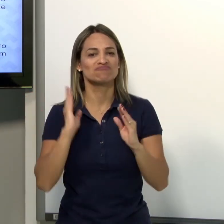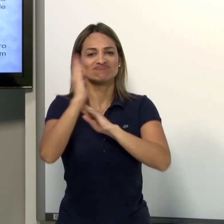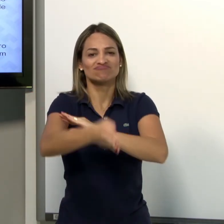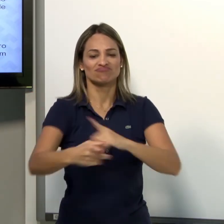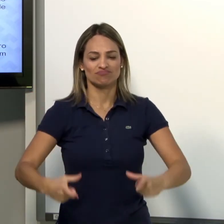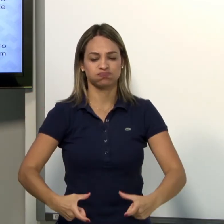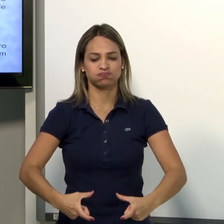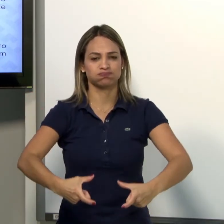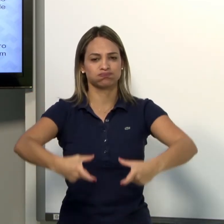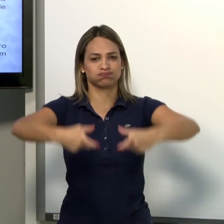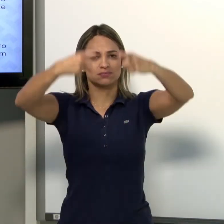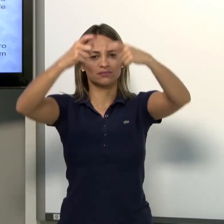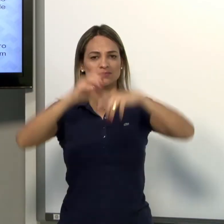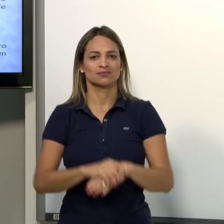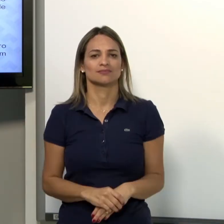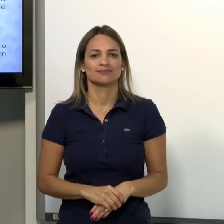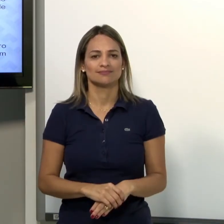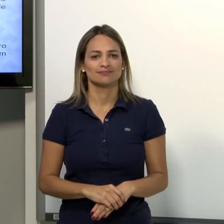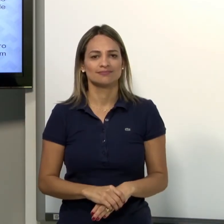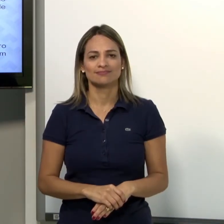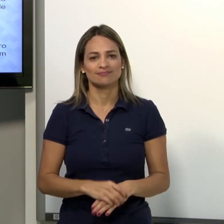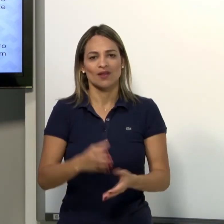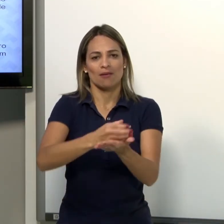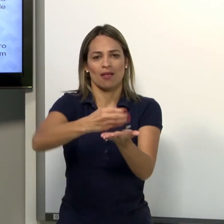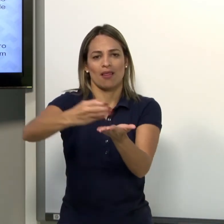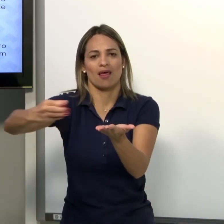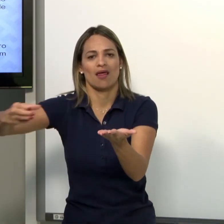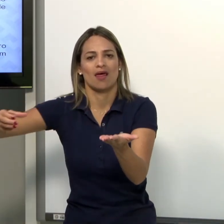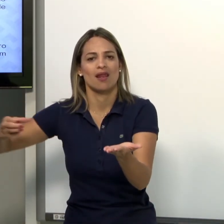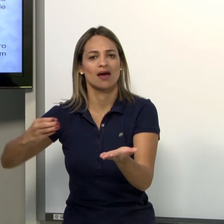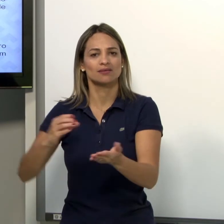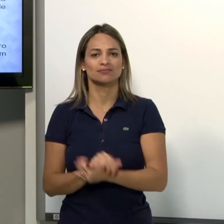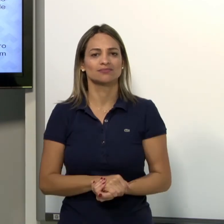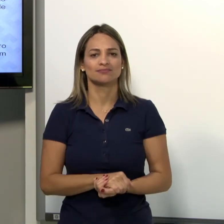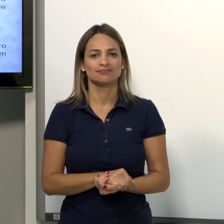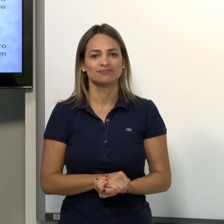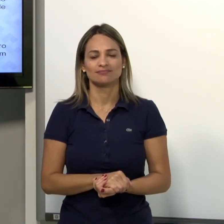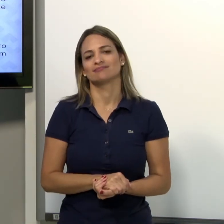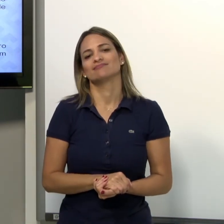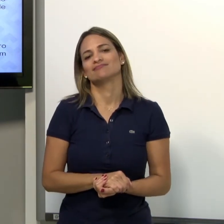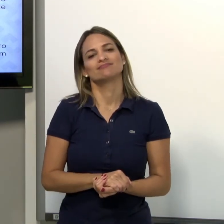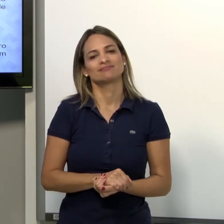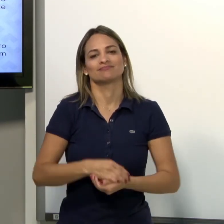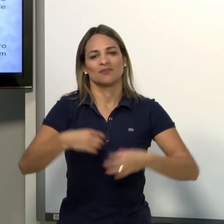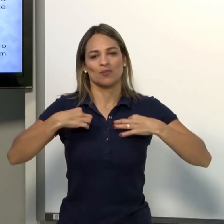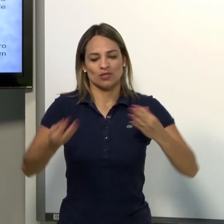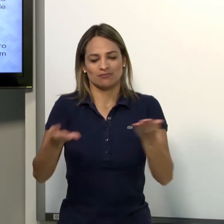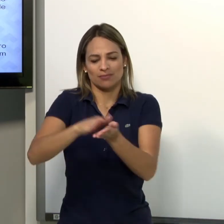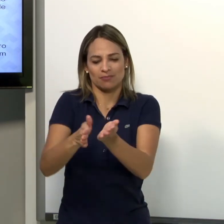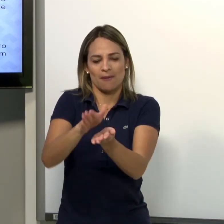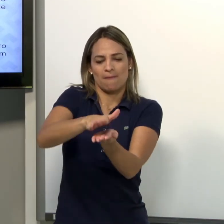Usa-se o classificador em vários pratos empilhados. Vários copos, um ao lado do outro.